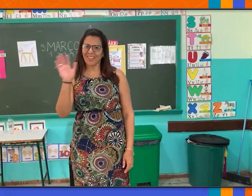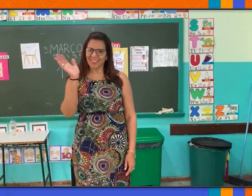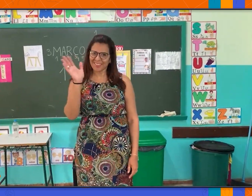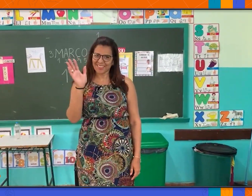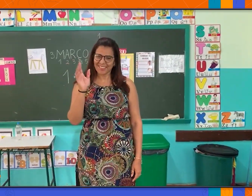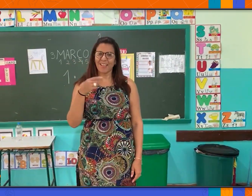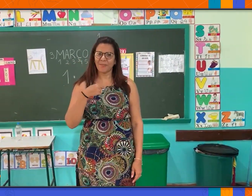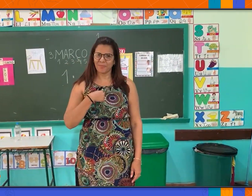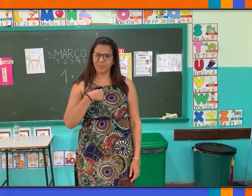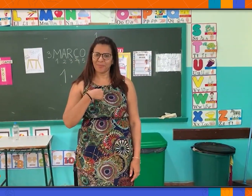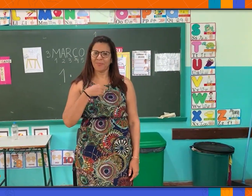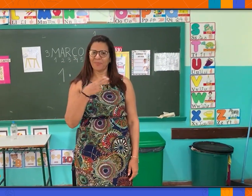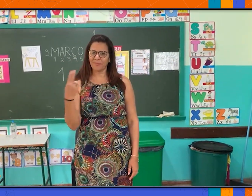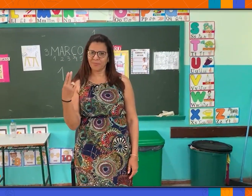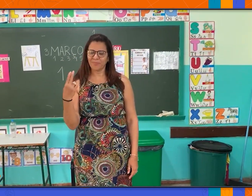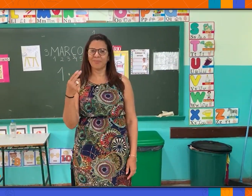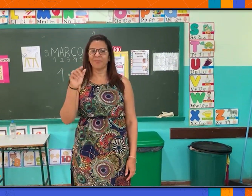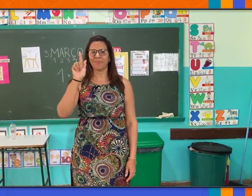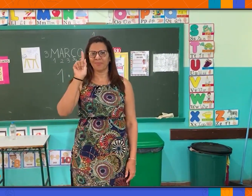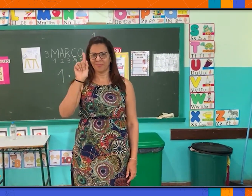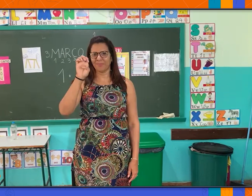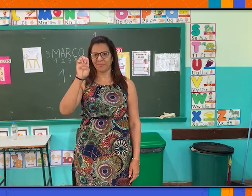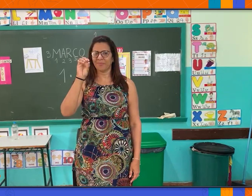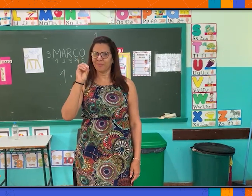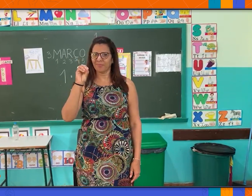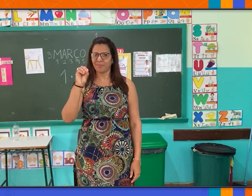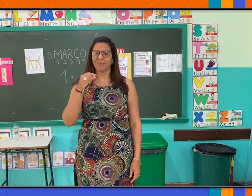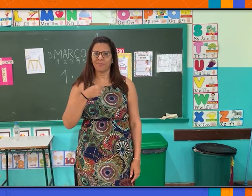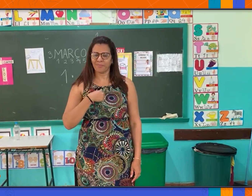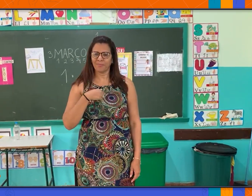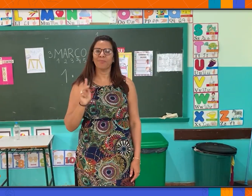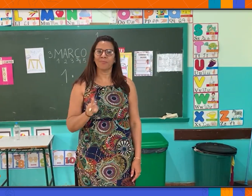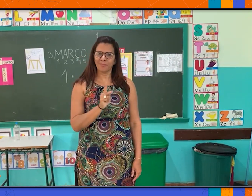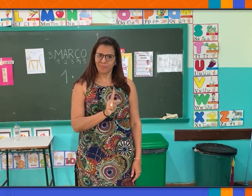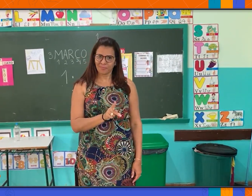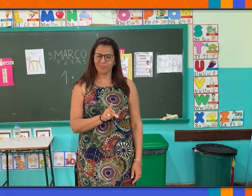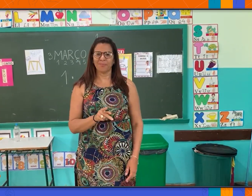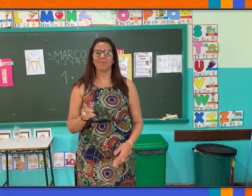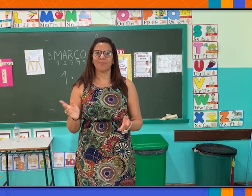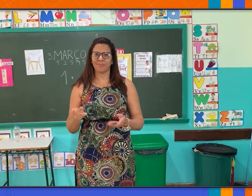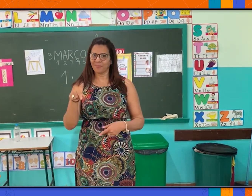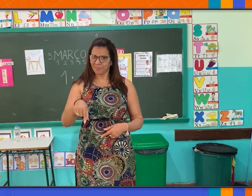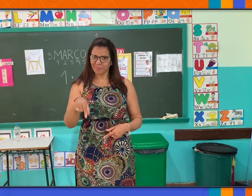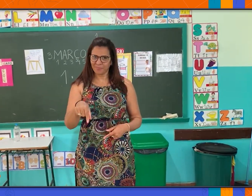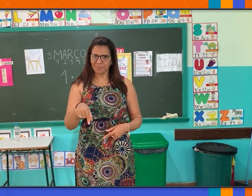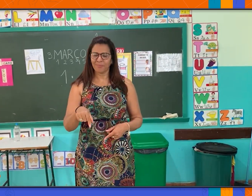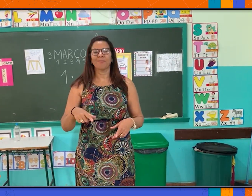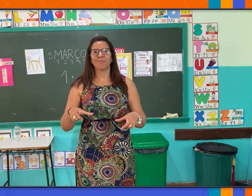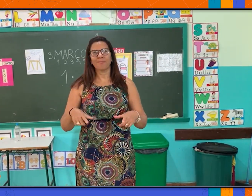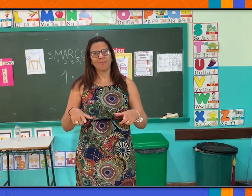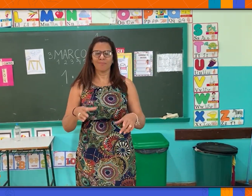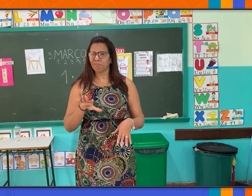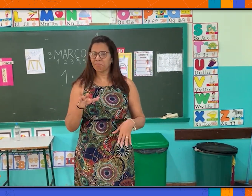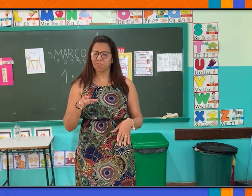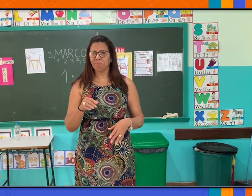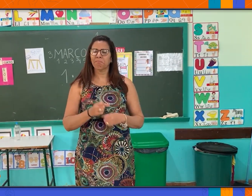Olá! O meu nome é Gel, eu sou a professora e trabalho aqui nessa escola.